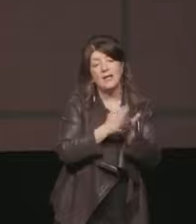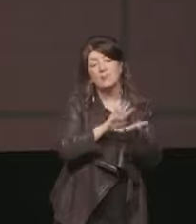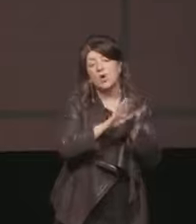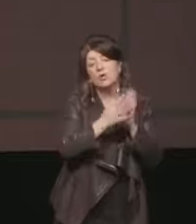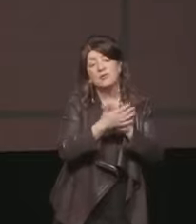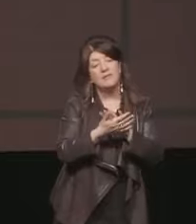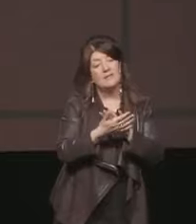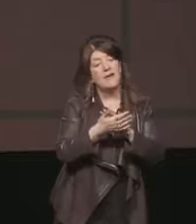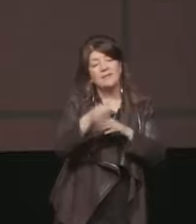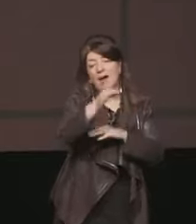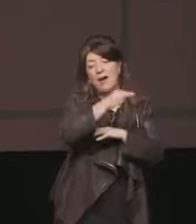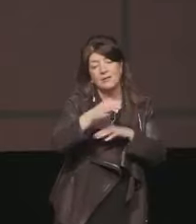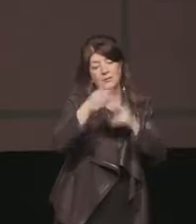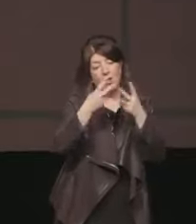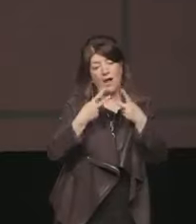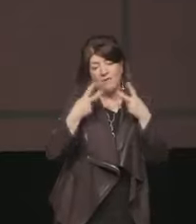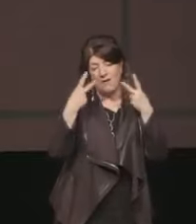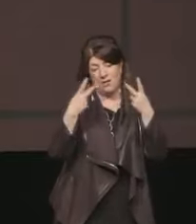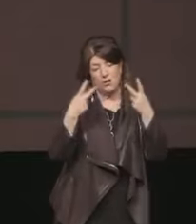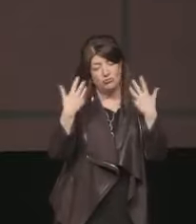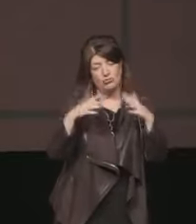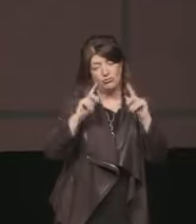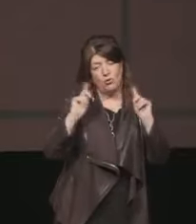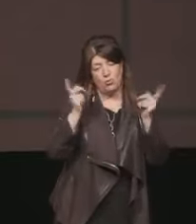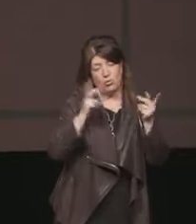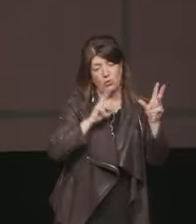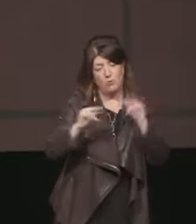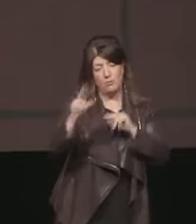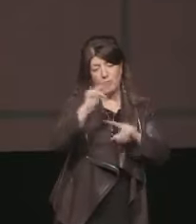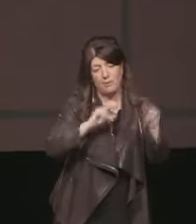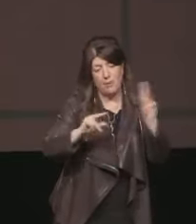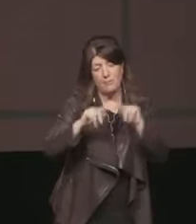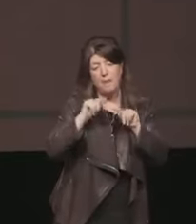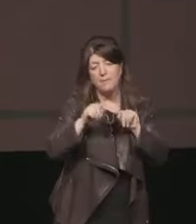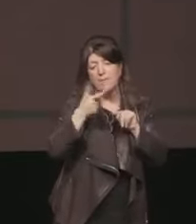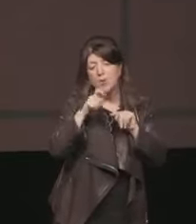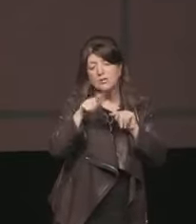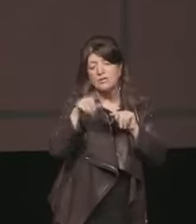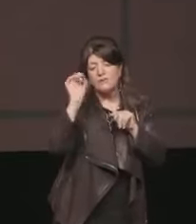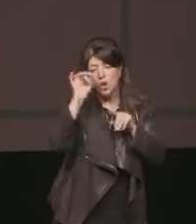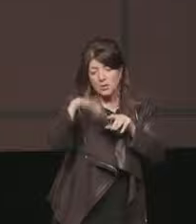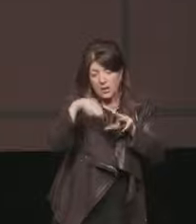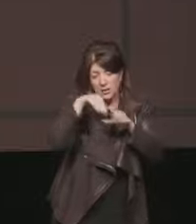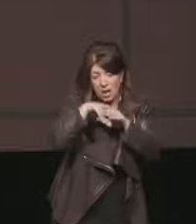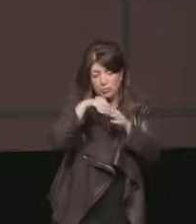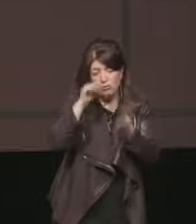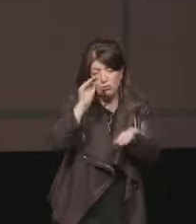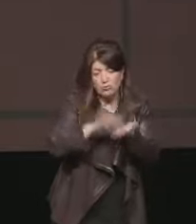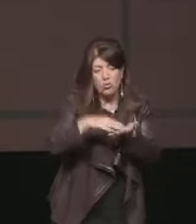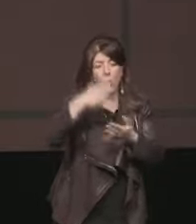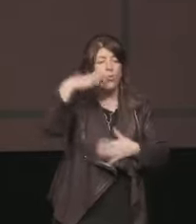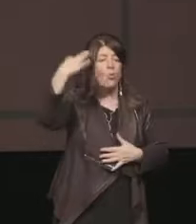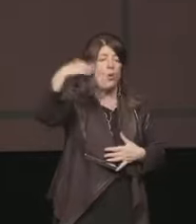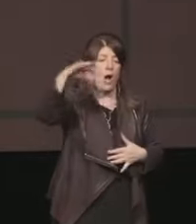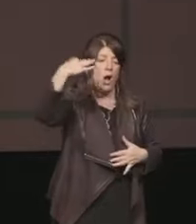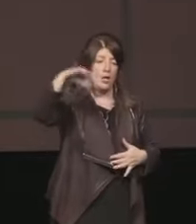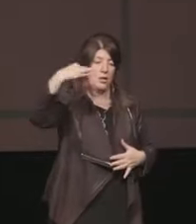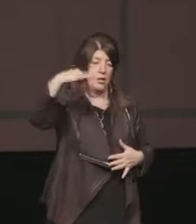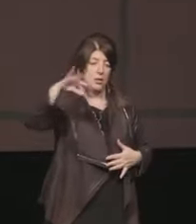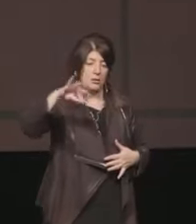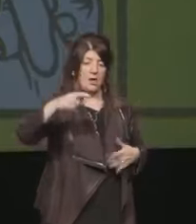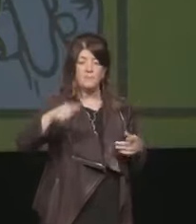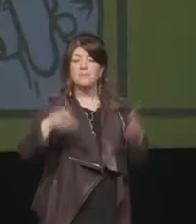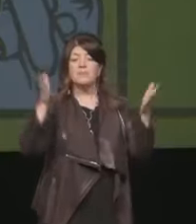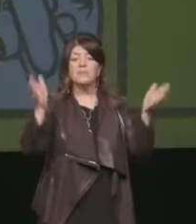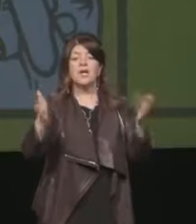è una questione di qualità ora dico un'ultima cosa il salone il salone è da sempre al centro dell'attenzione